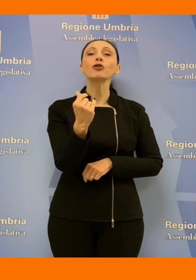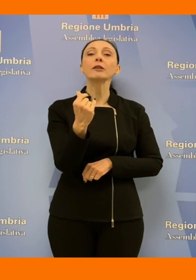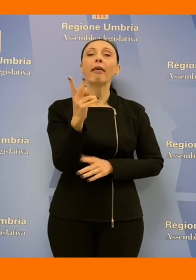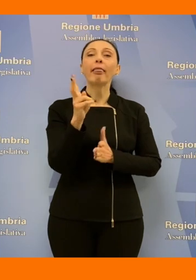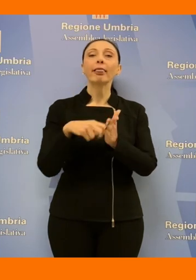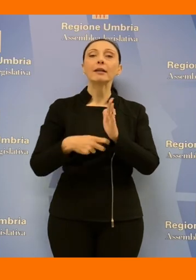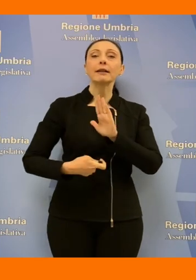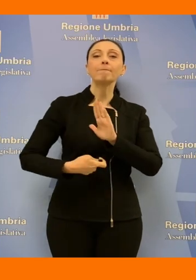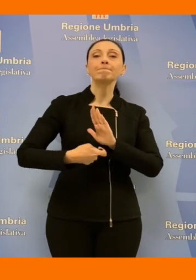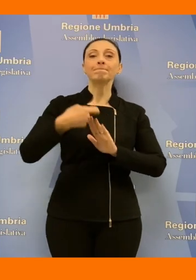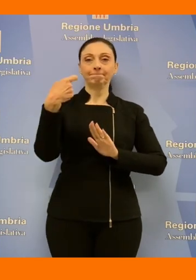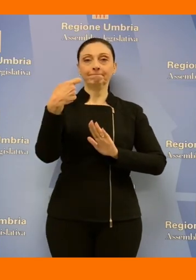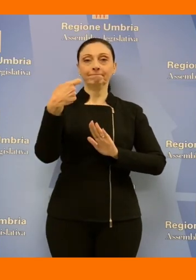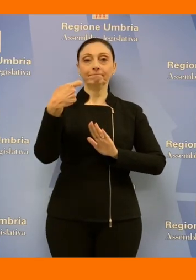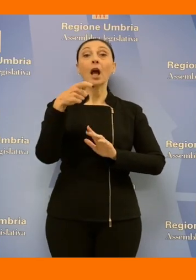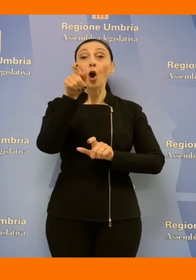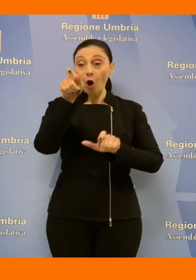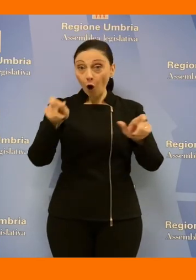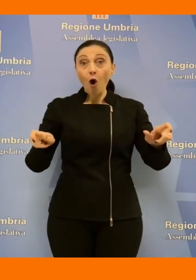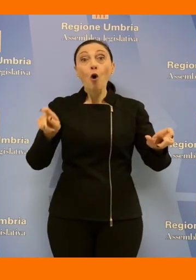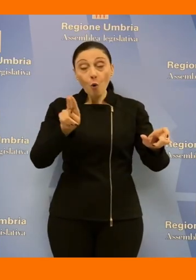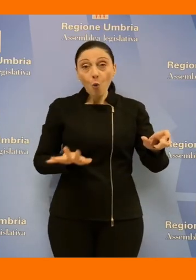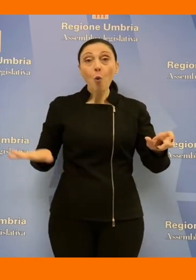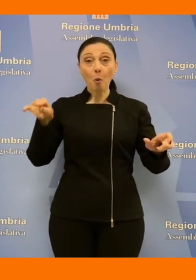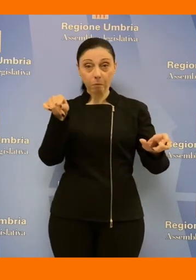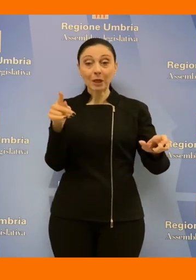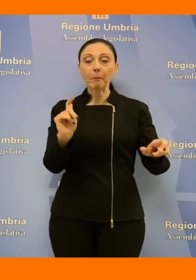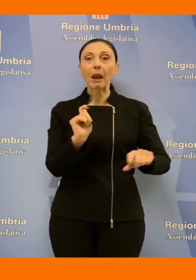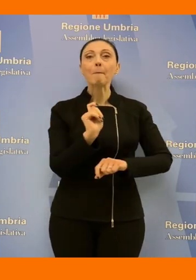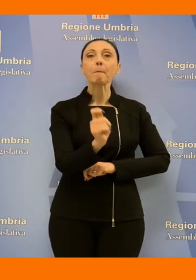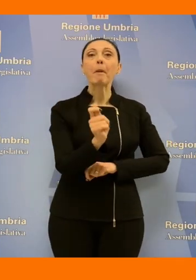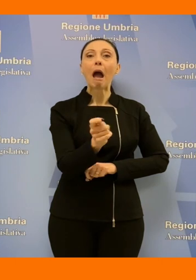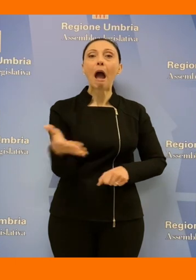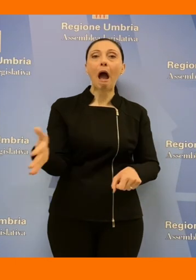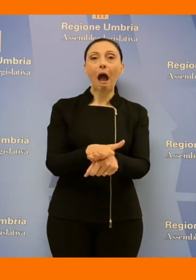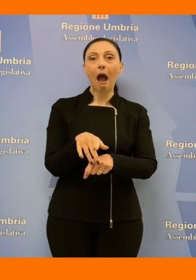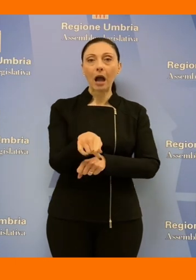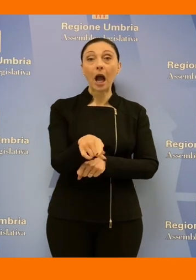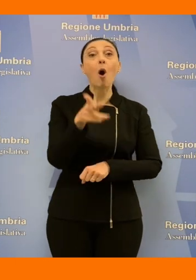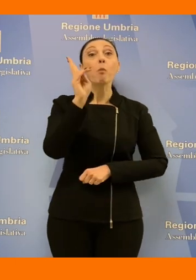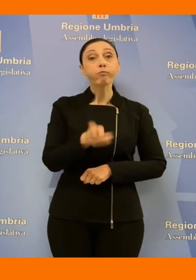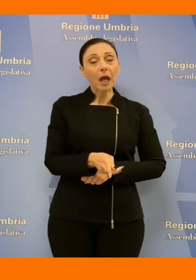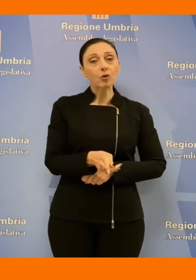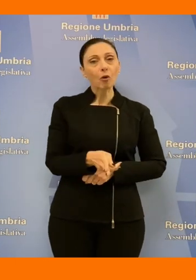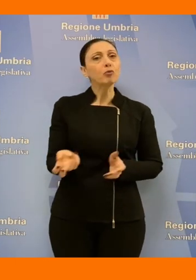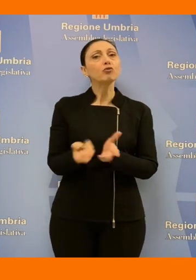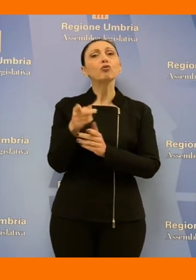tasse sugli Umbri per pagare l'ammortamento del termovalorizzatore oppure ancora peggio quello che succede per esempio in Danimarca